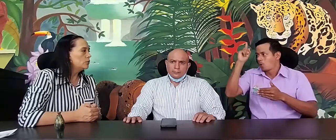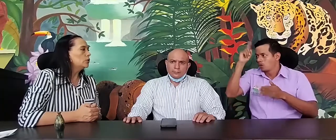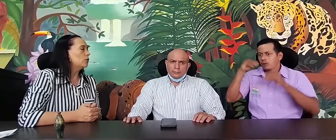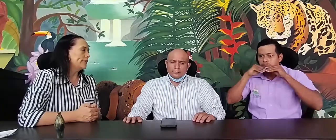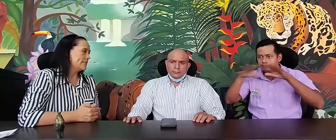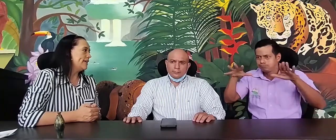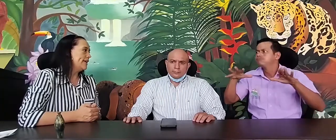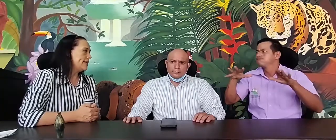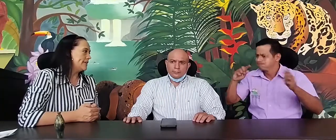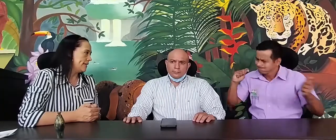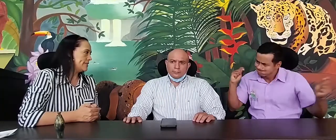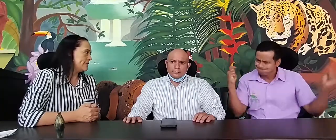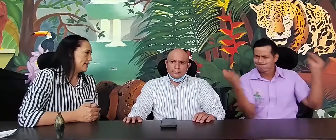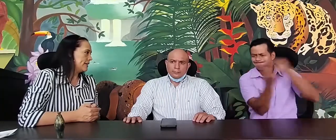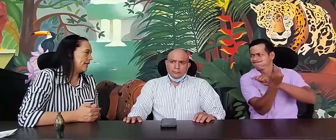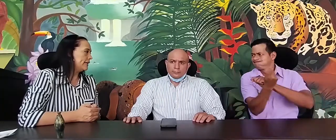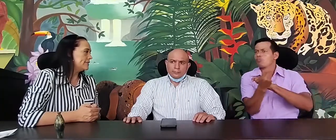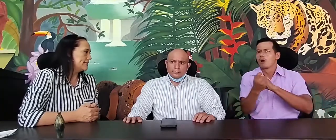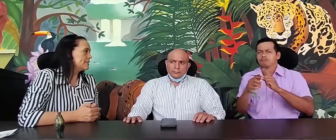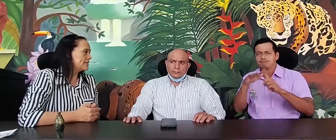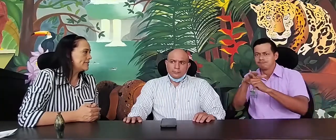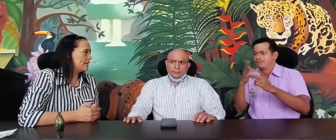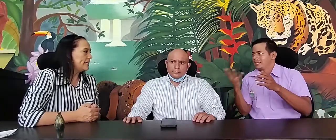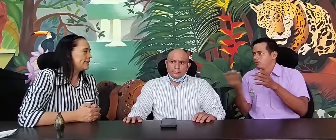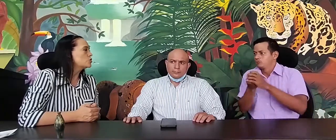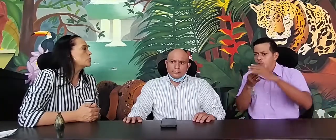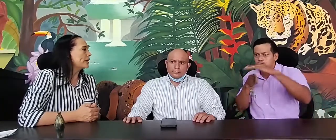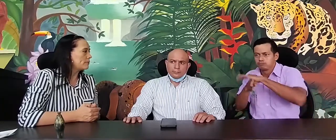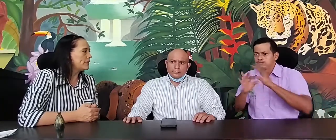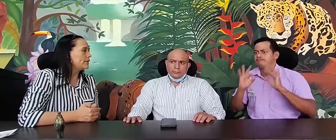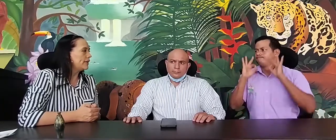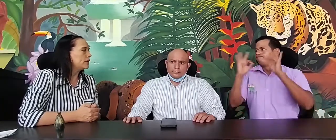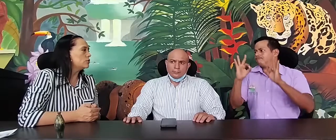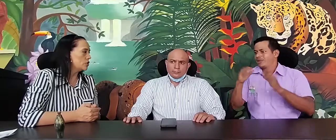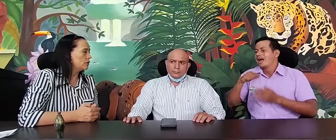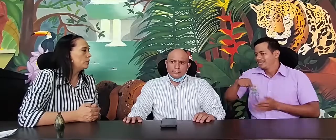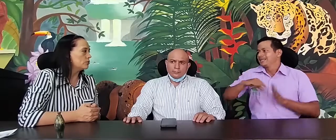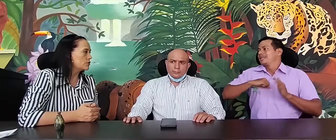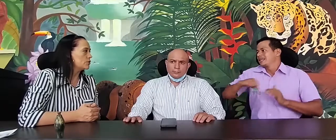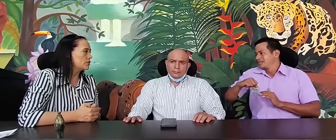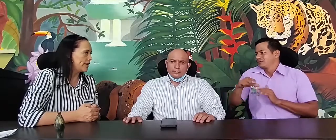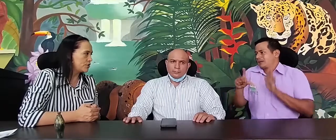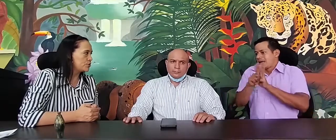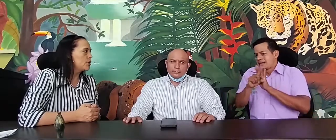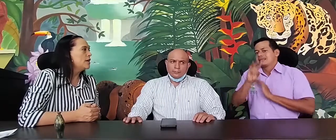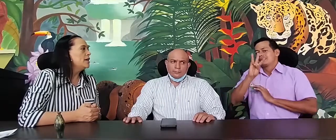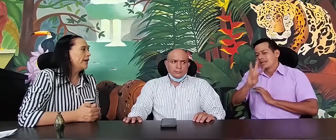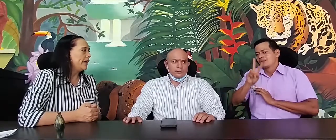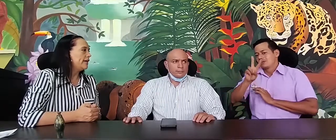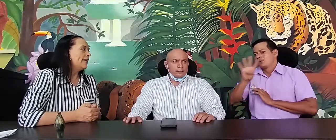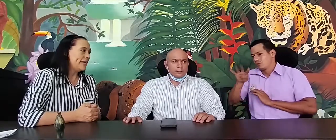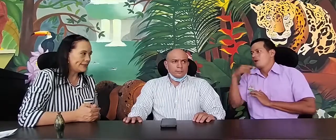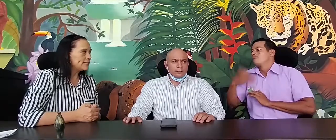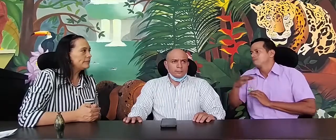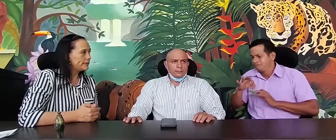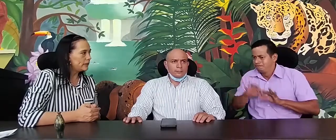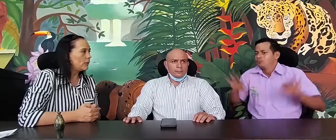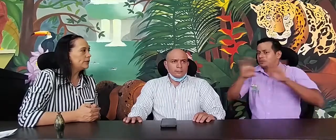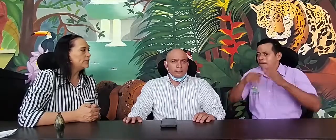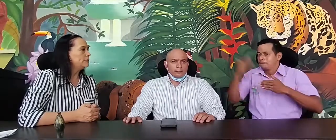junto con esta ley, y gracias a que existe esta ley que nos permite ir visando por nuestro interés. La ley 3.24 es